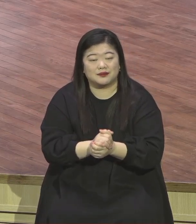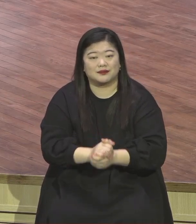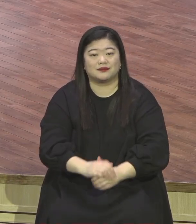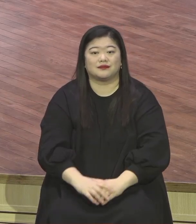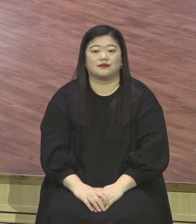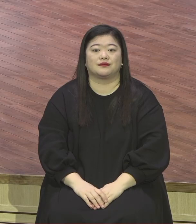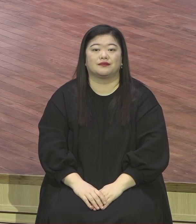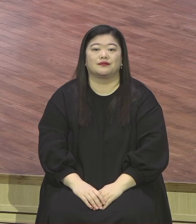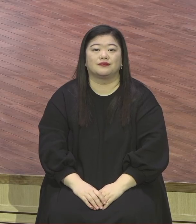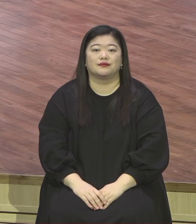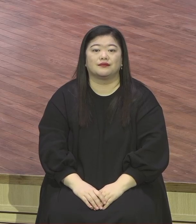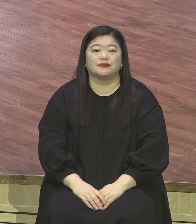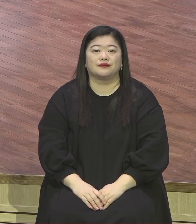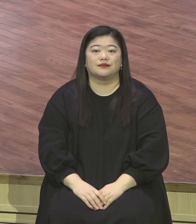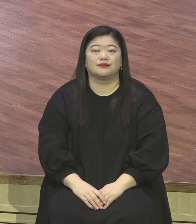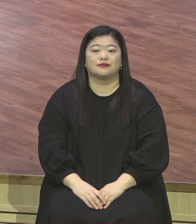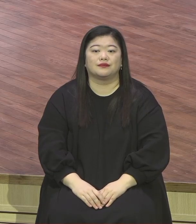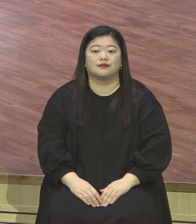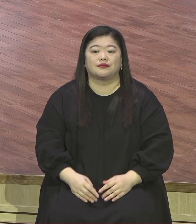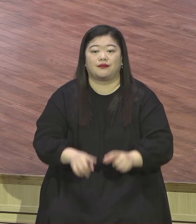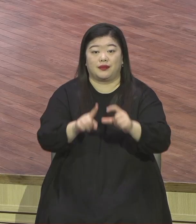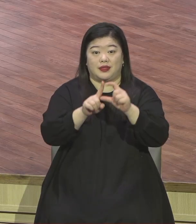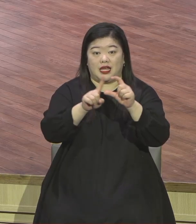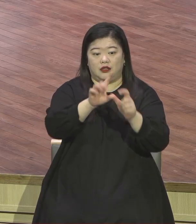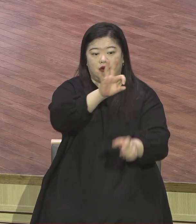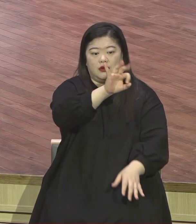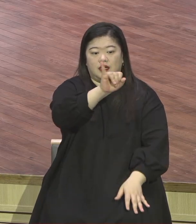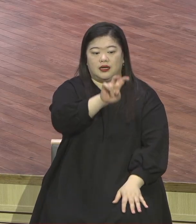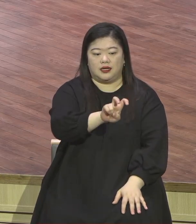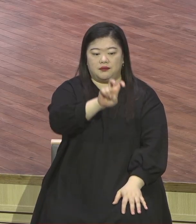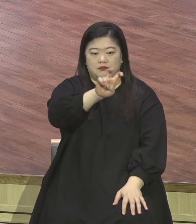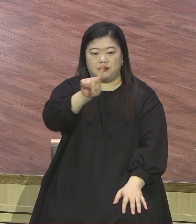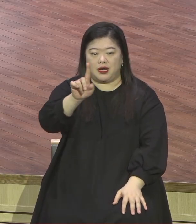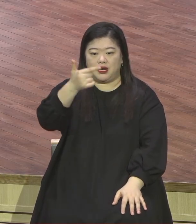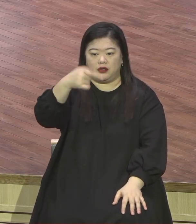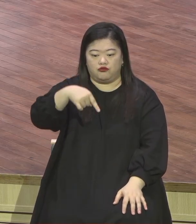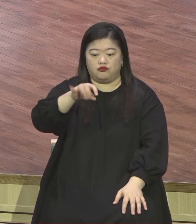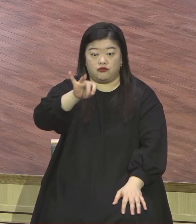인마누엘은 한마디로 말하면 인생 최고의 축복이다 그 말이